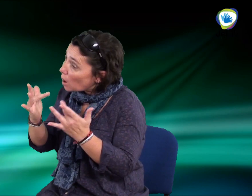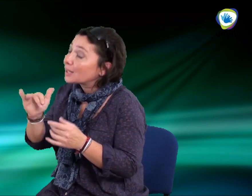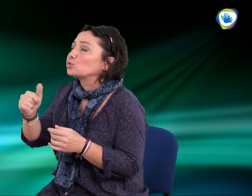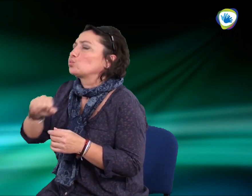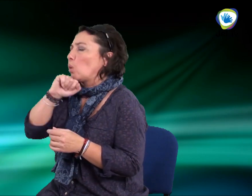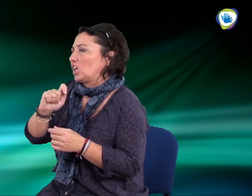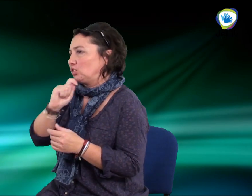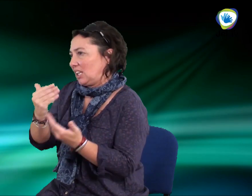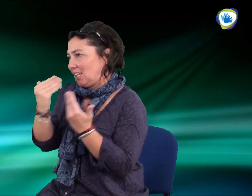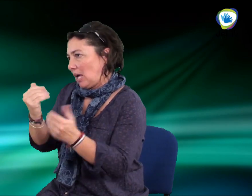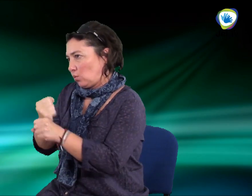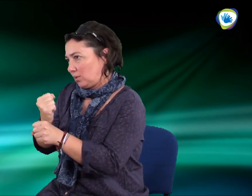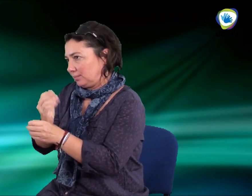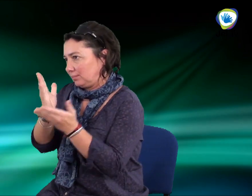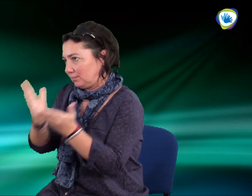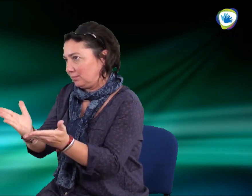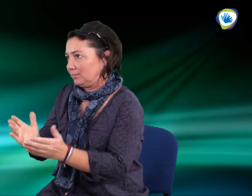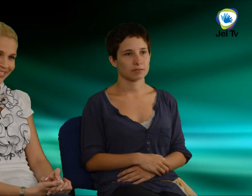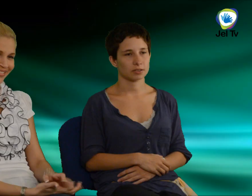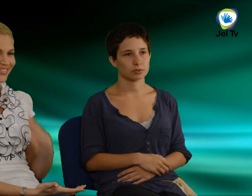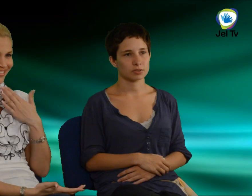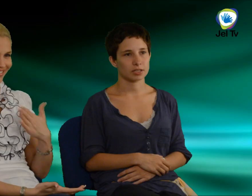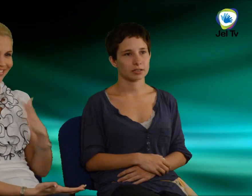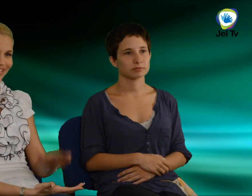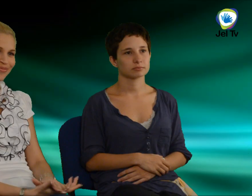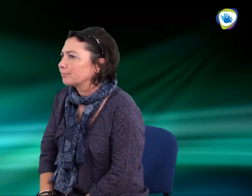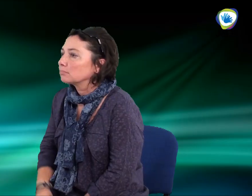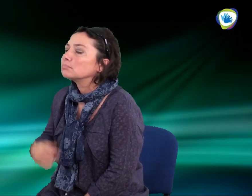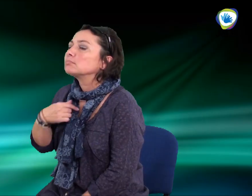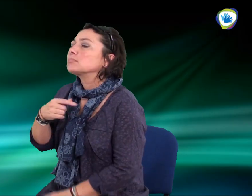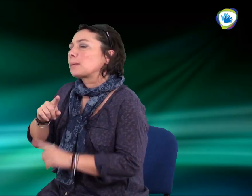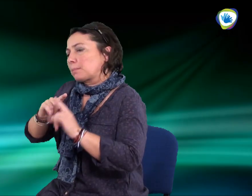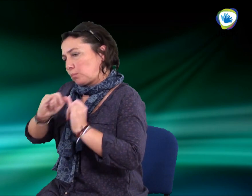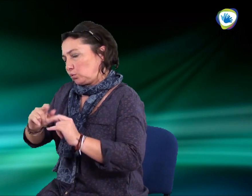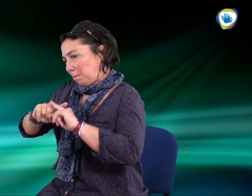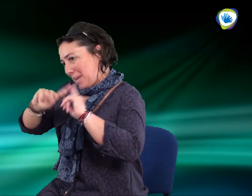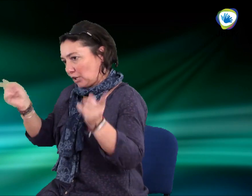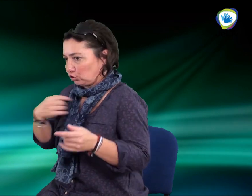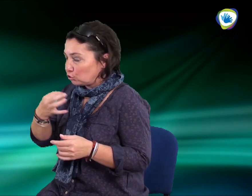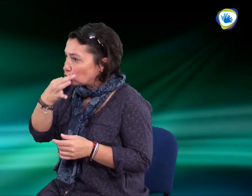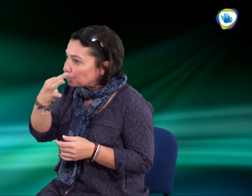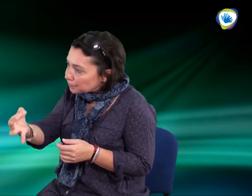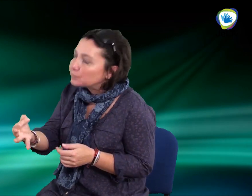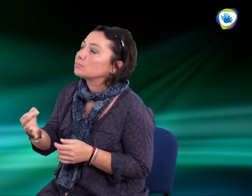Gratulálok és sok suger, kívánok hozzá! És egy más kérdés is feltennék.